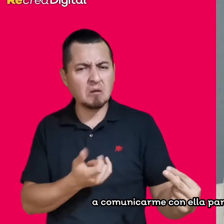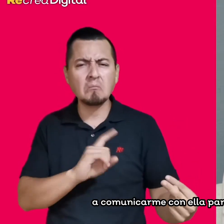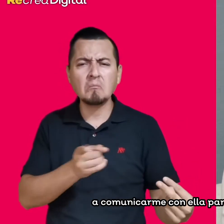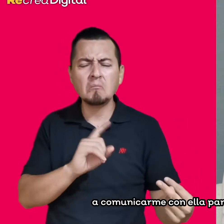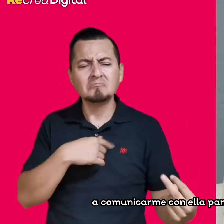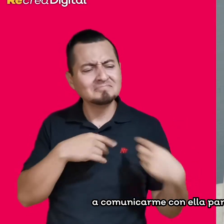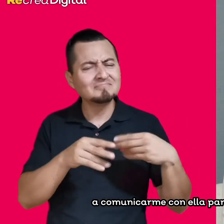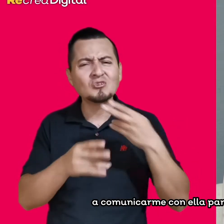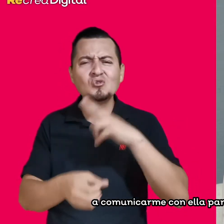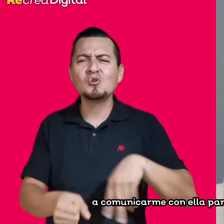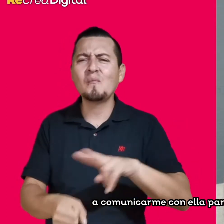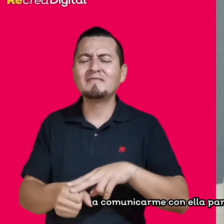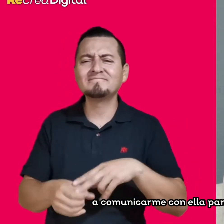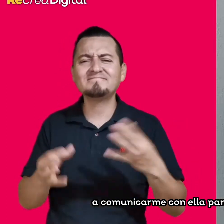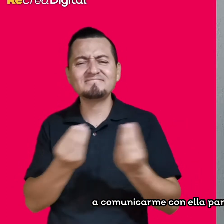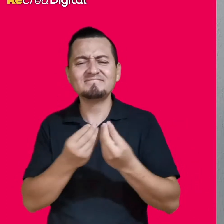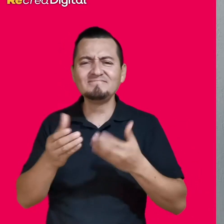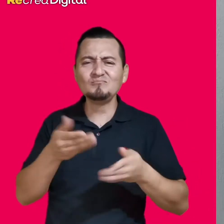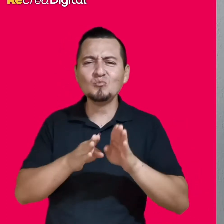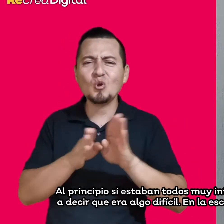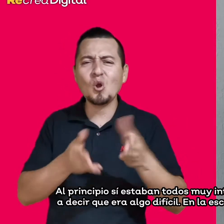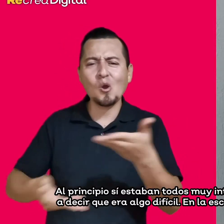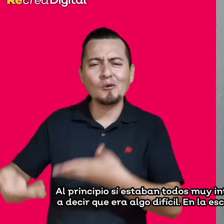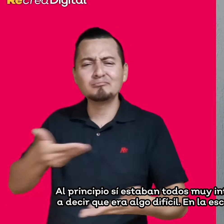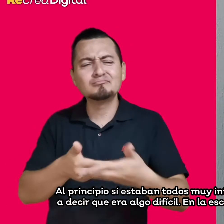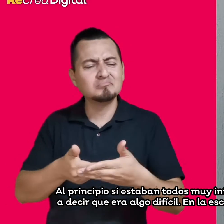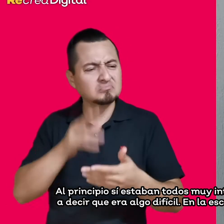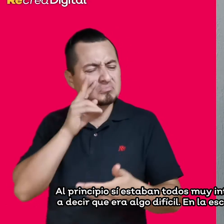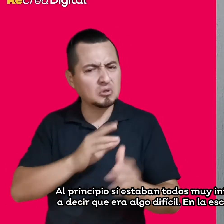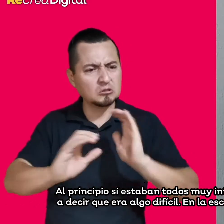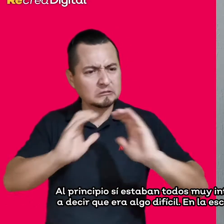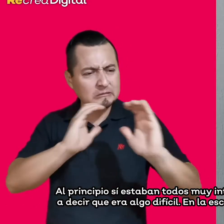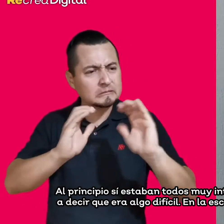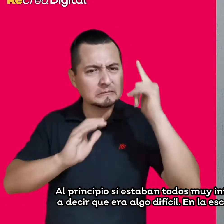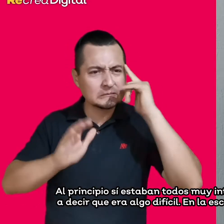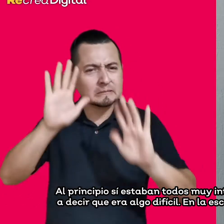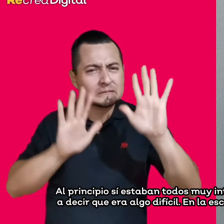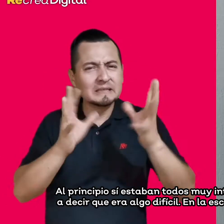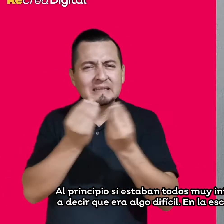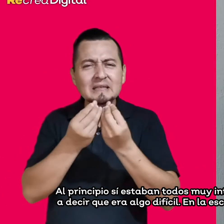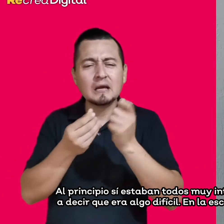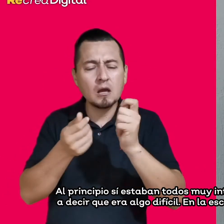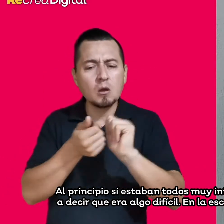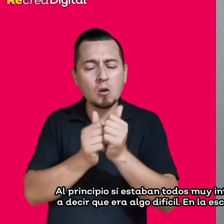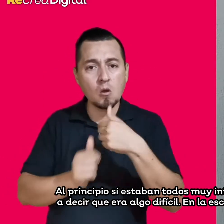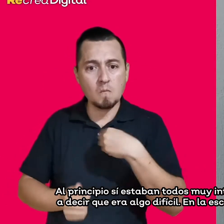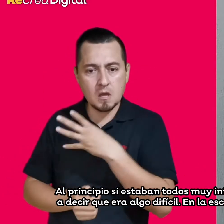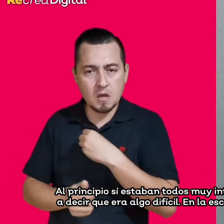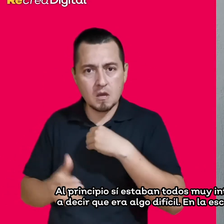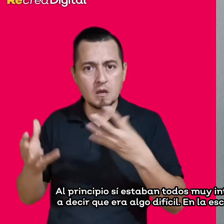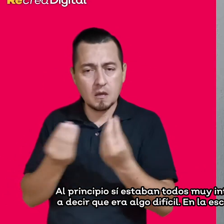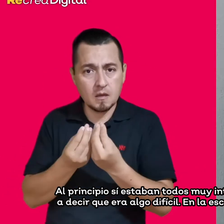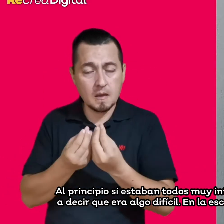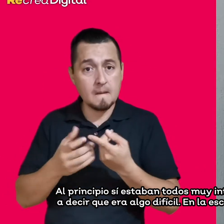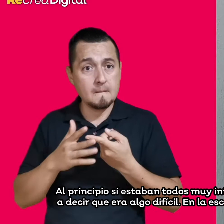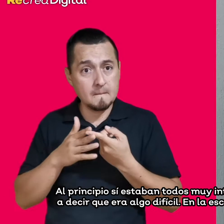con ella para poder enseñarle a ella, que al principio sí estaban todos muy interesados, pero luego empezaron a decir